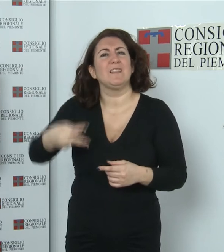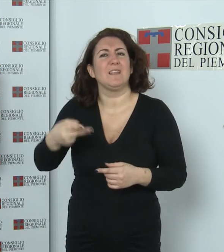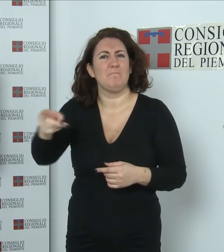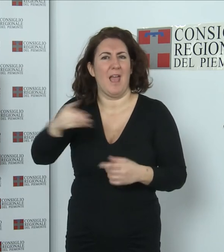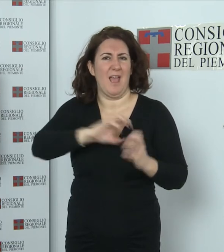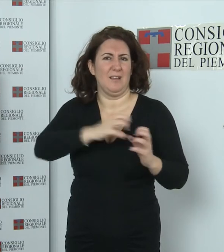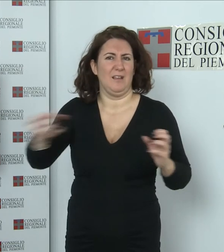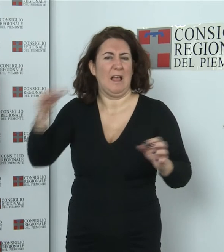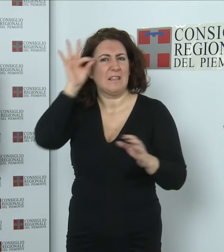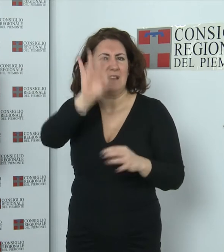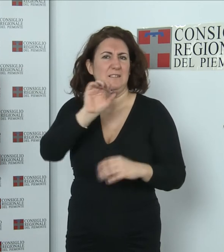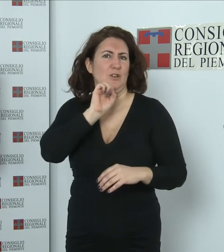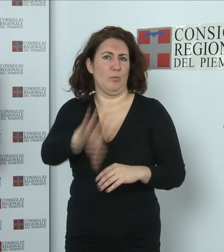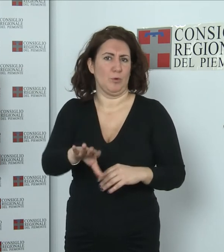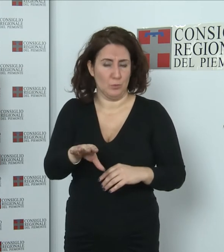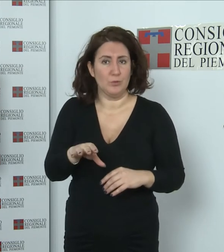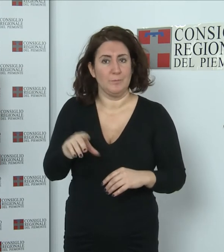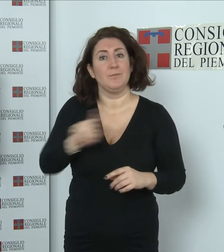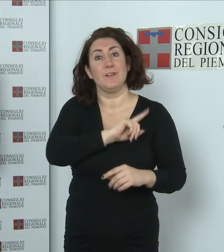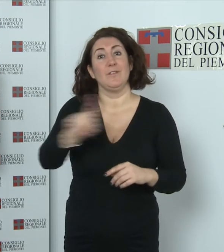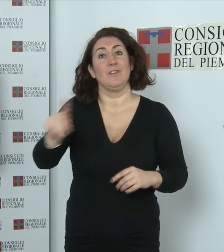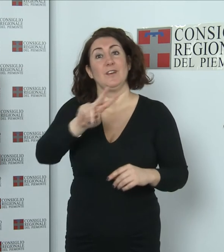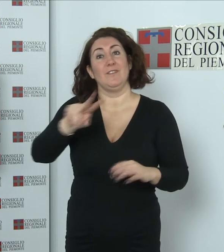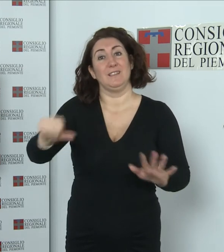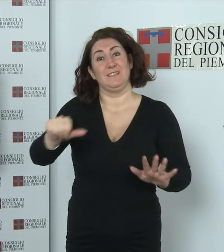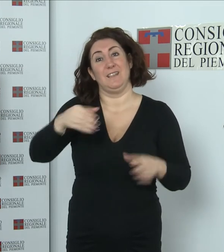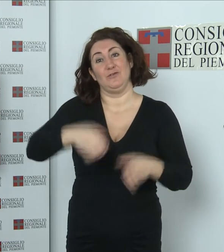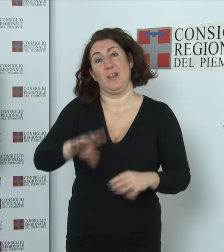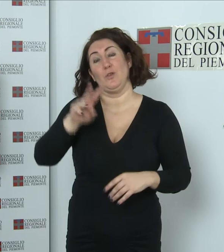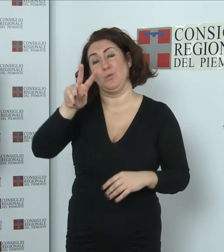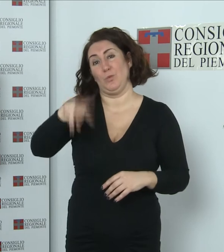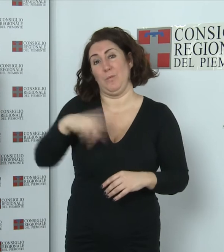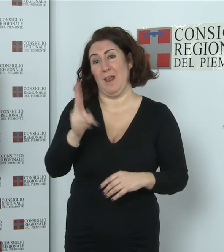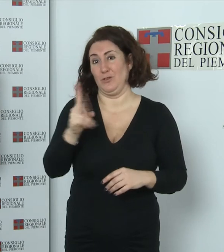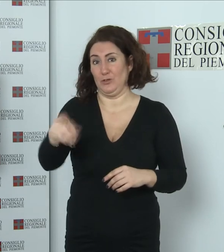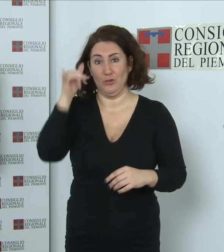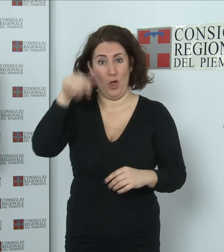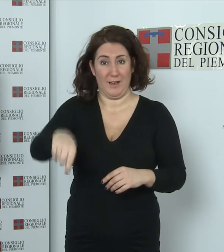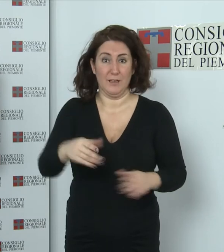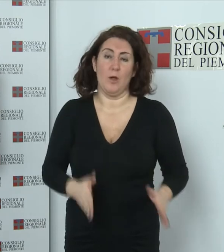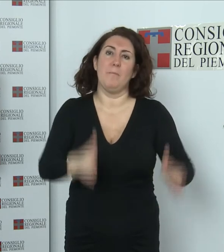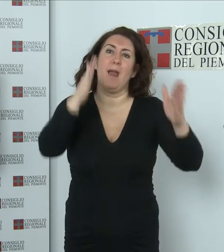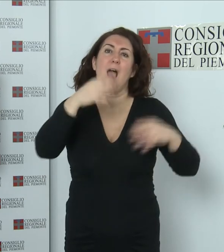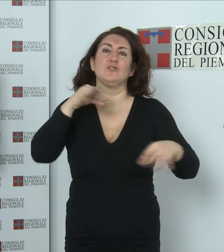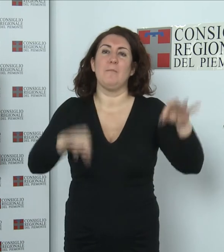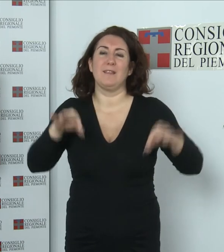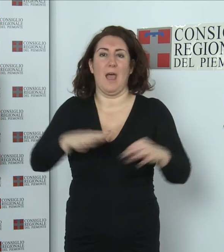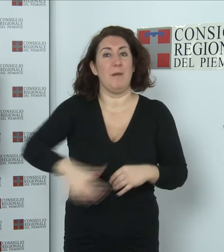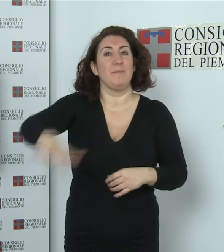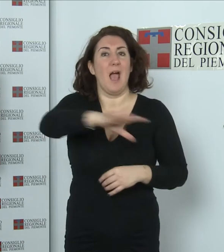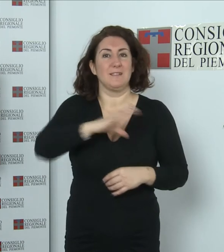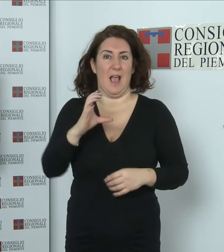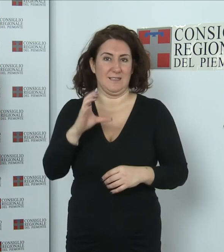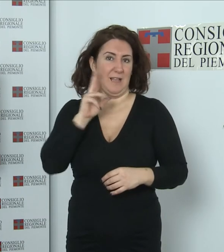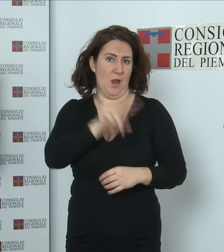espositive in Torino, a Palazzo Lascaris e via Alfieri XV e nella Corte Medievale di Palazzo Madama in Piazza Castello. Premio